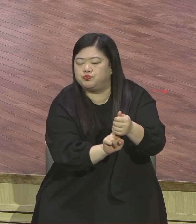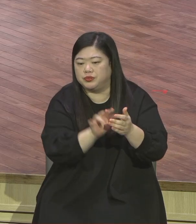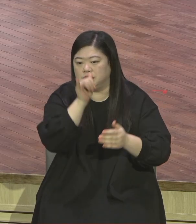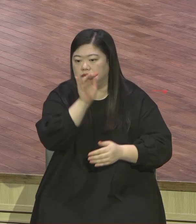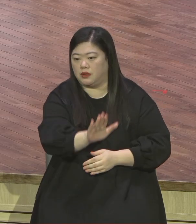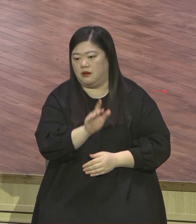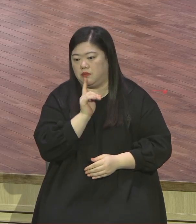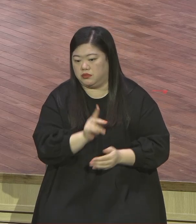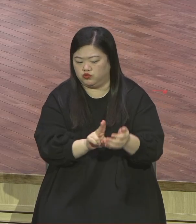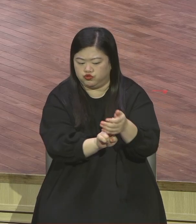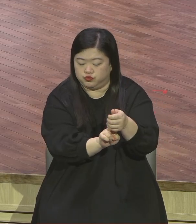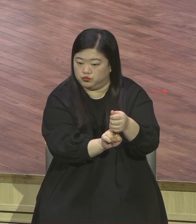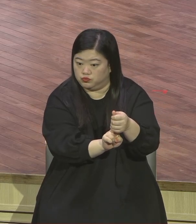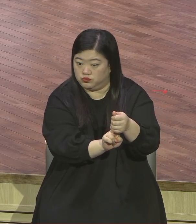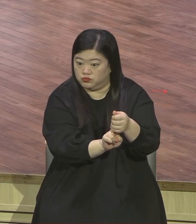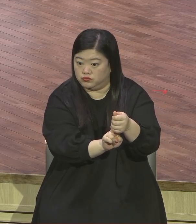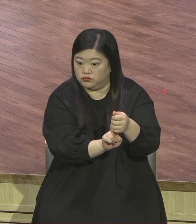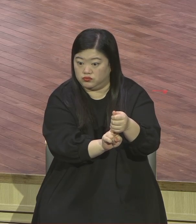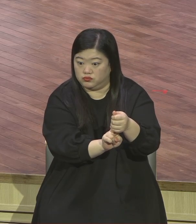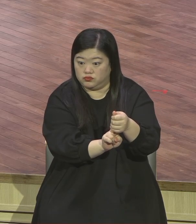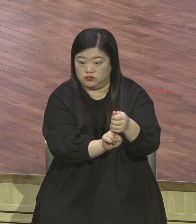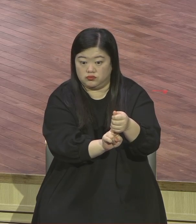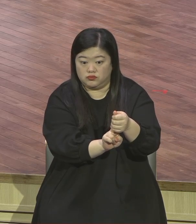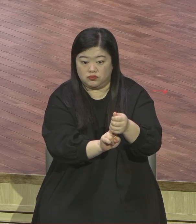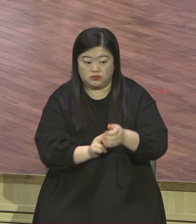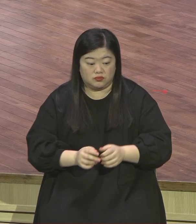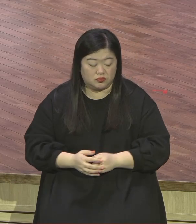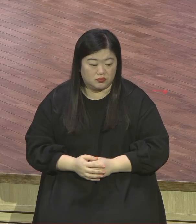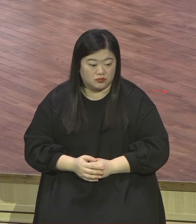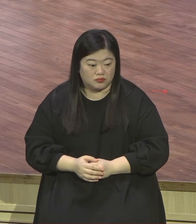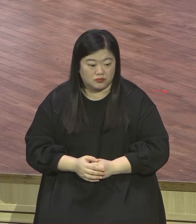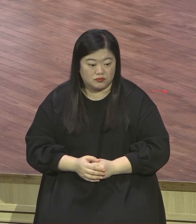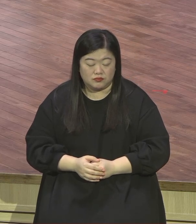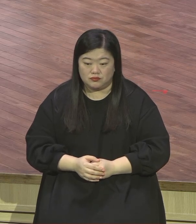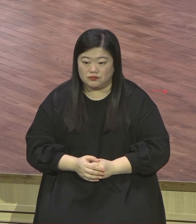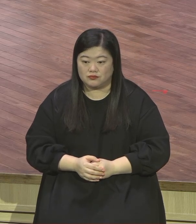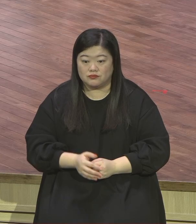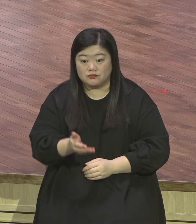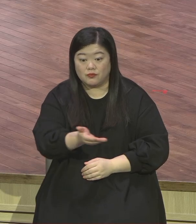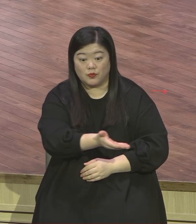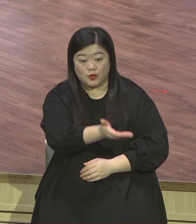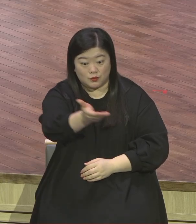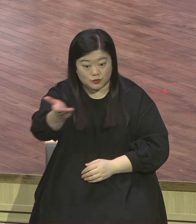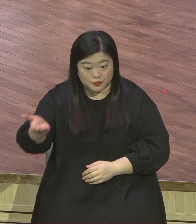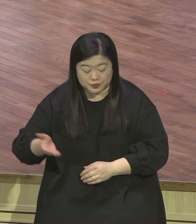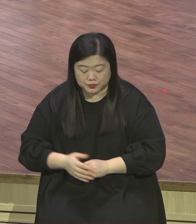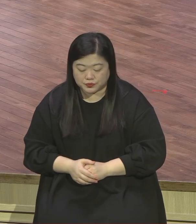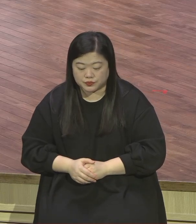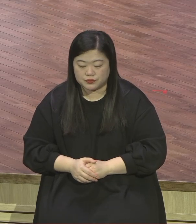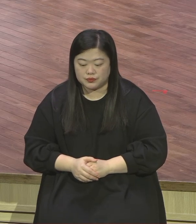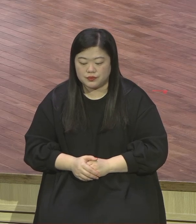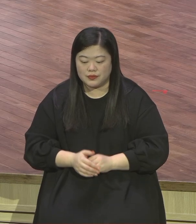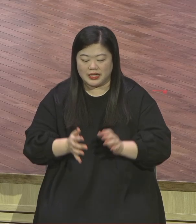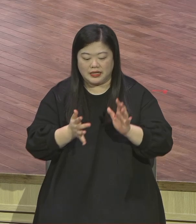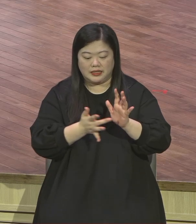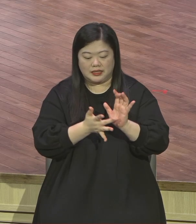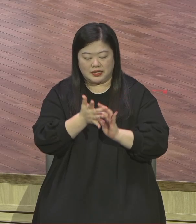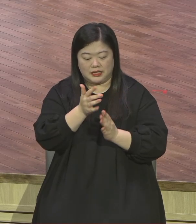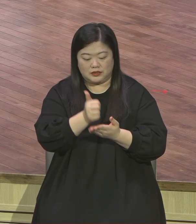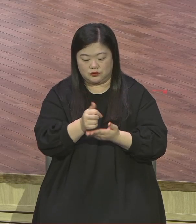우리 영교회는 하나님의 비밀인 이 그리스도 그 안에 감추어진